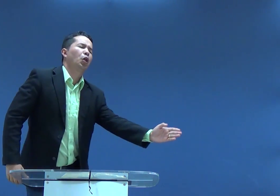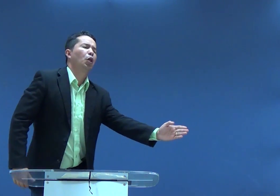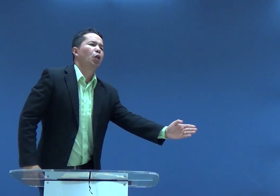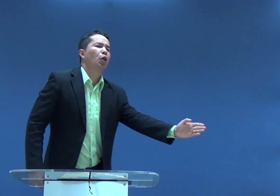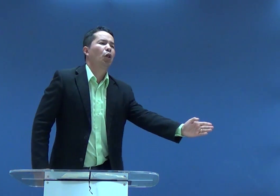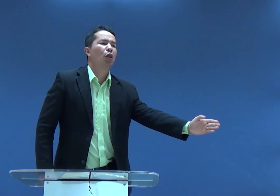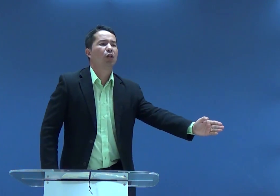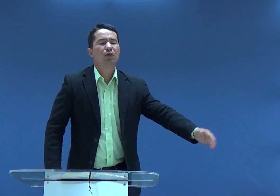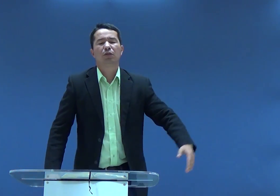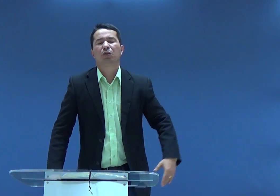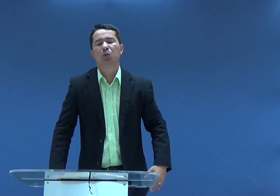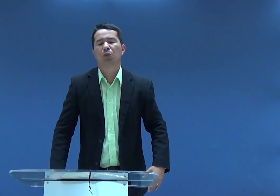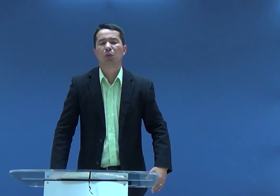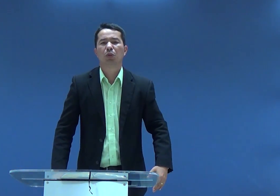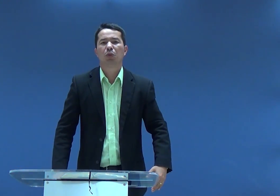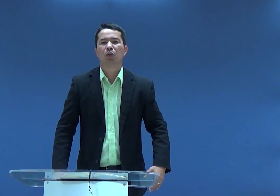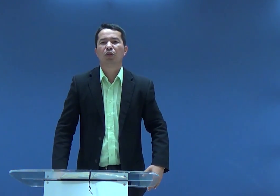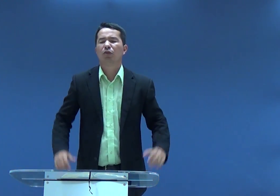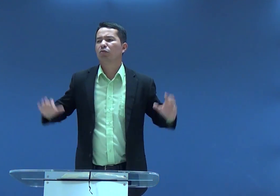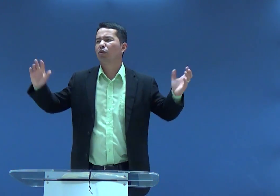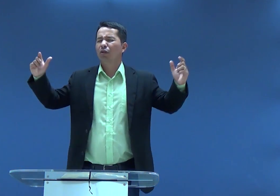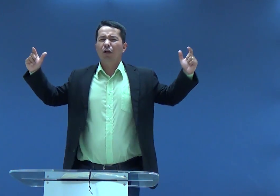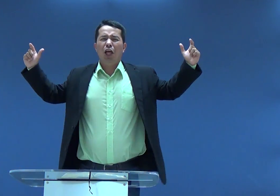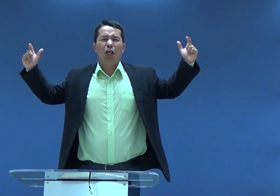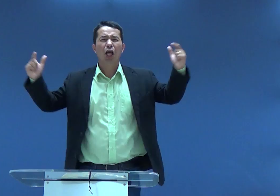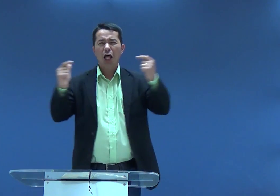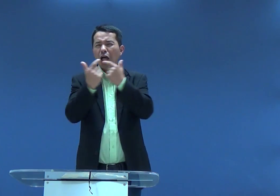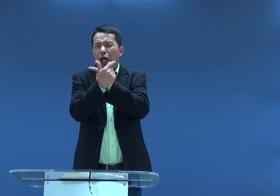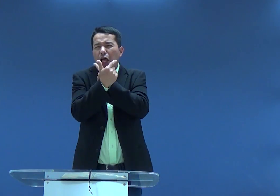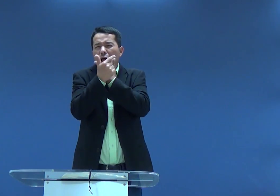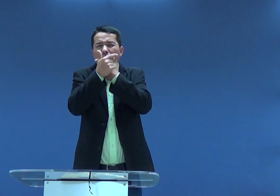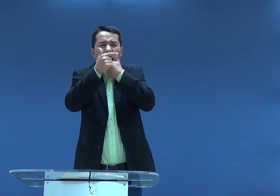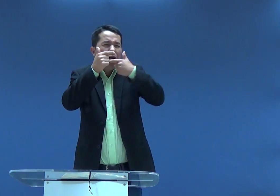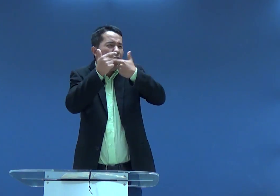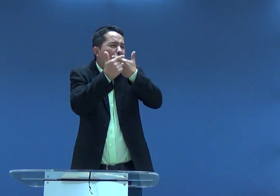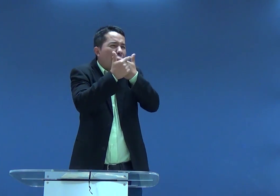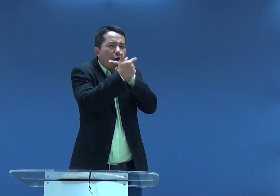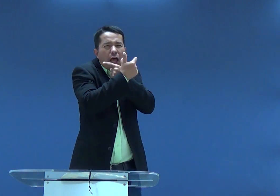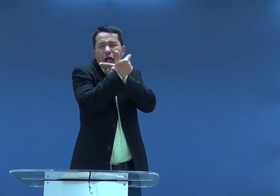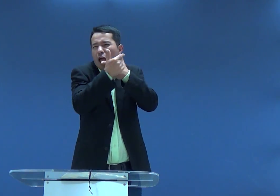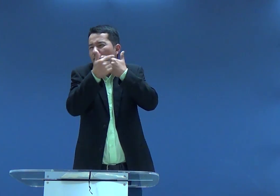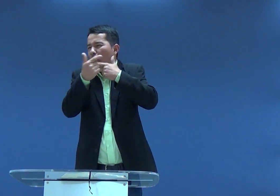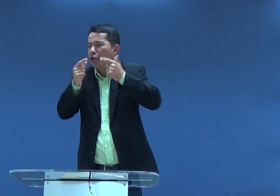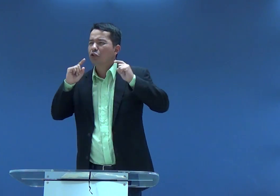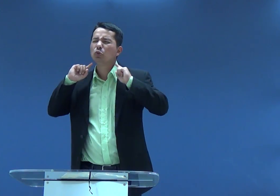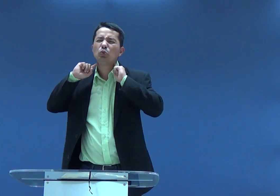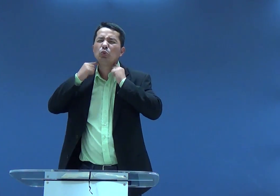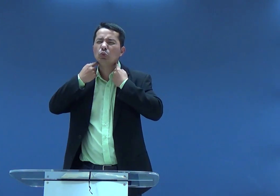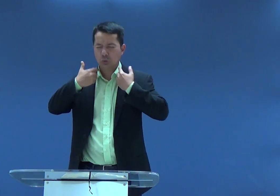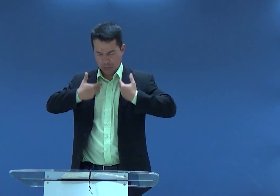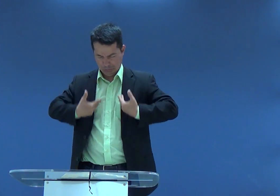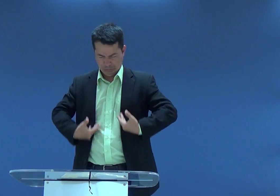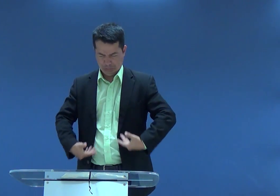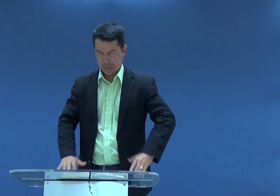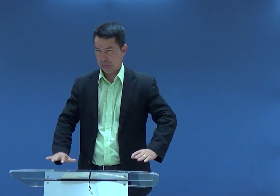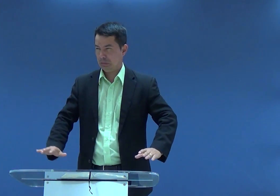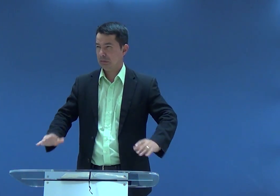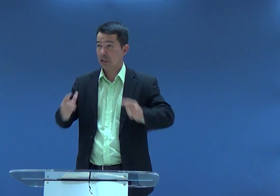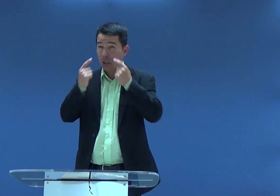até o rei, tem um certo lugar ali onde todos se puseram a rir, riram dele, riram, porque ele estava sujo, ele estava